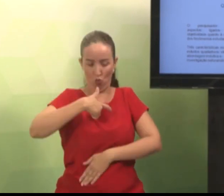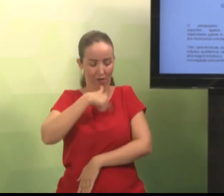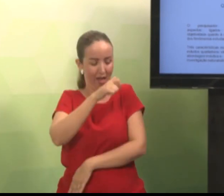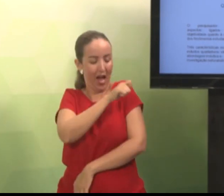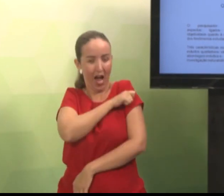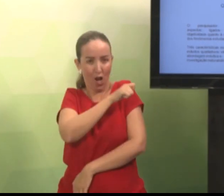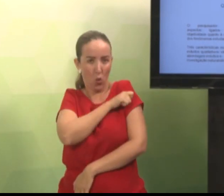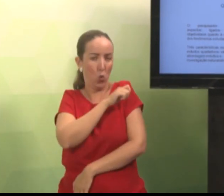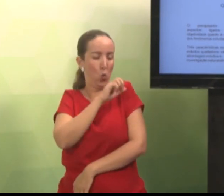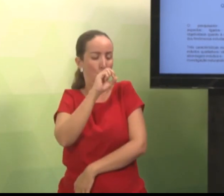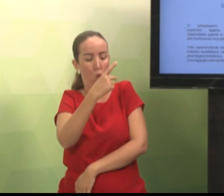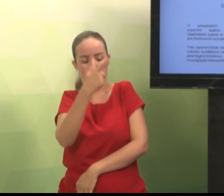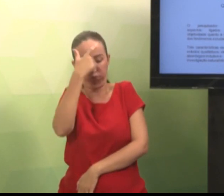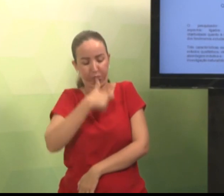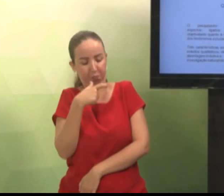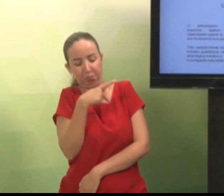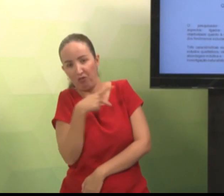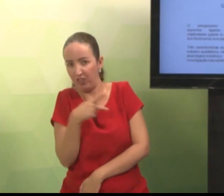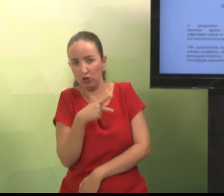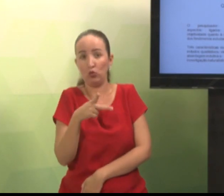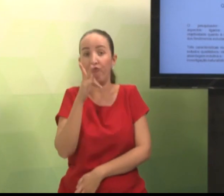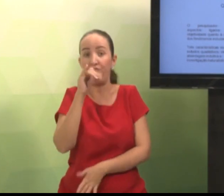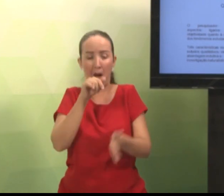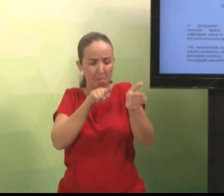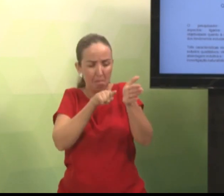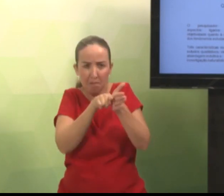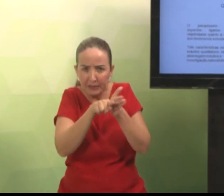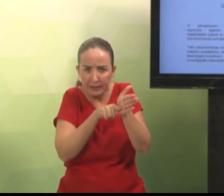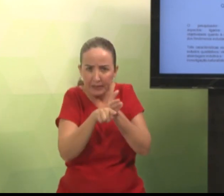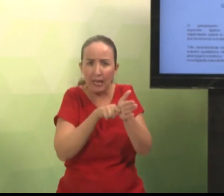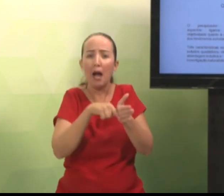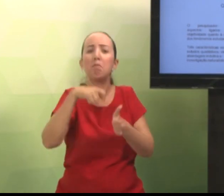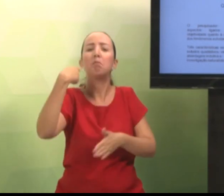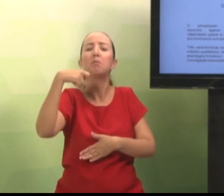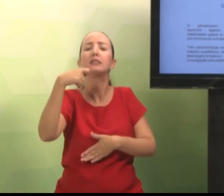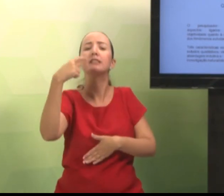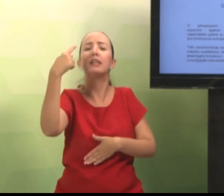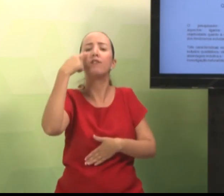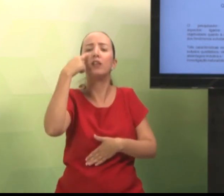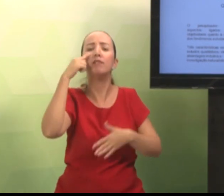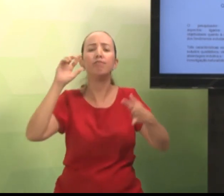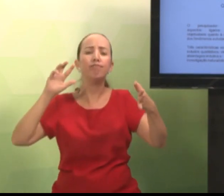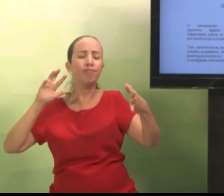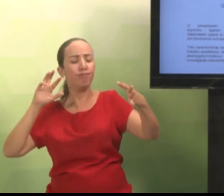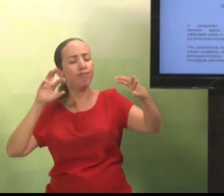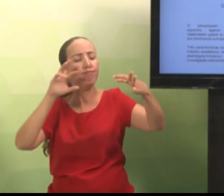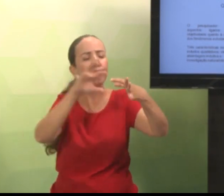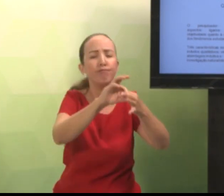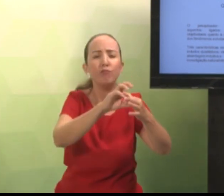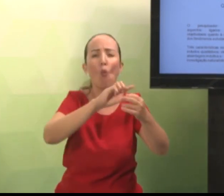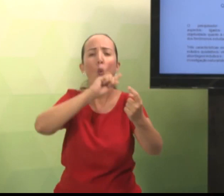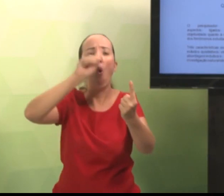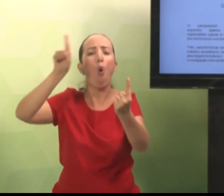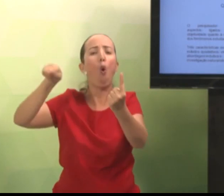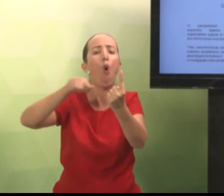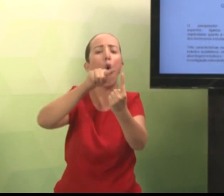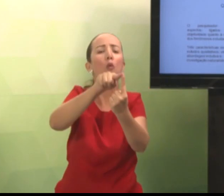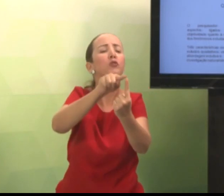você iria pesquisar o professor. ou aluno, de forma a